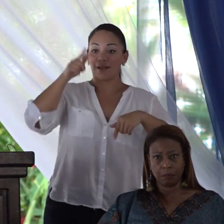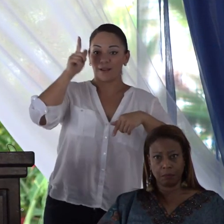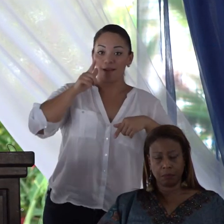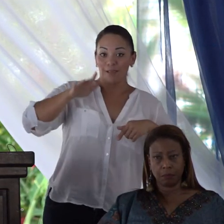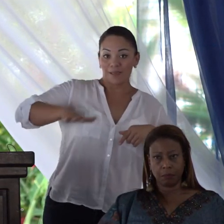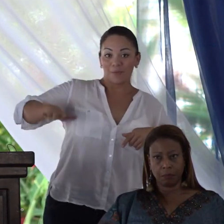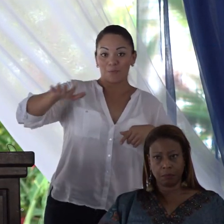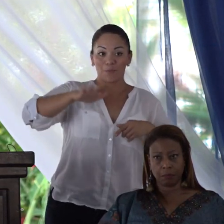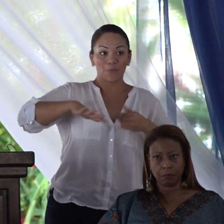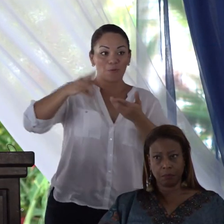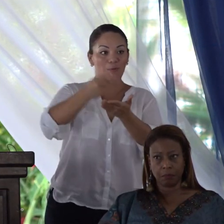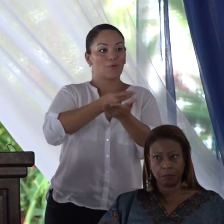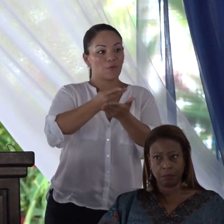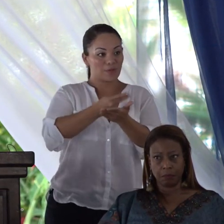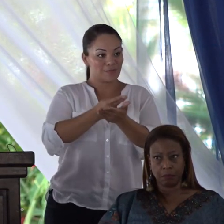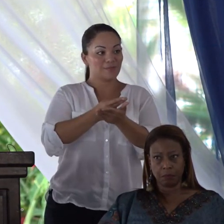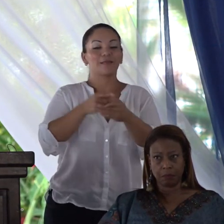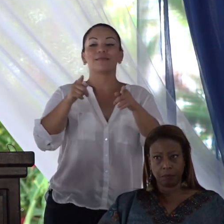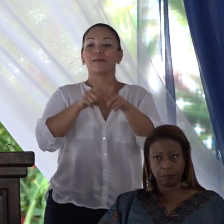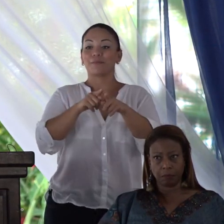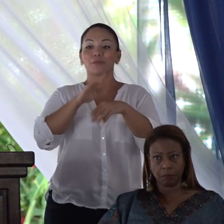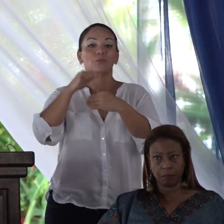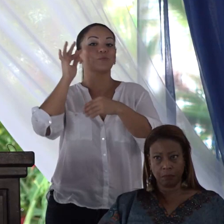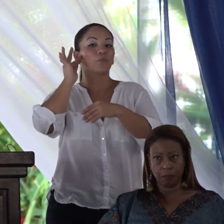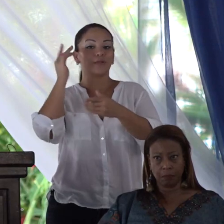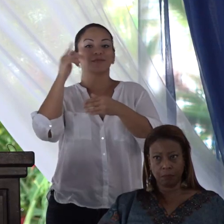de la provincia y del país.